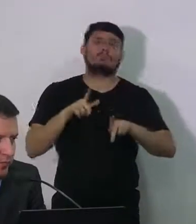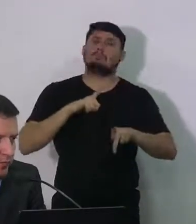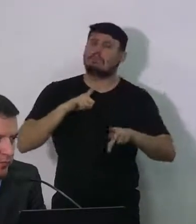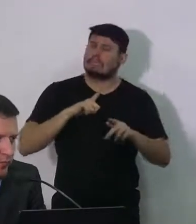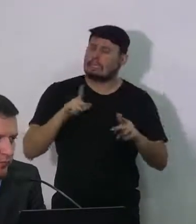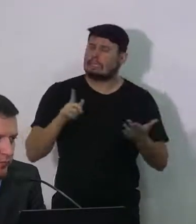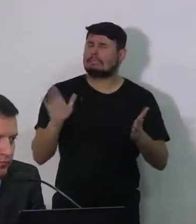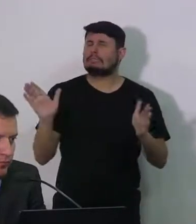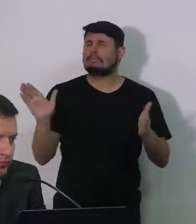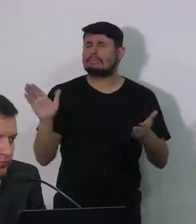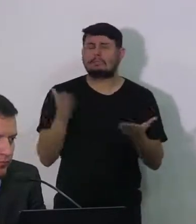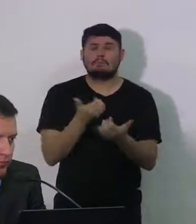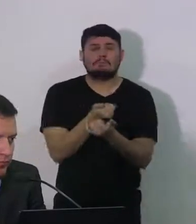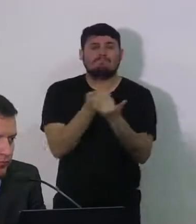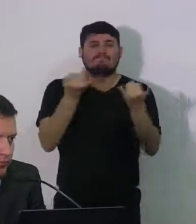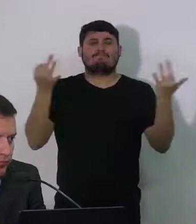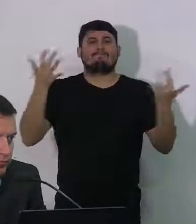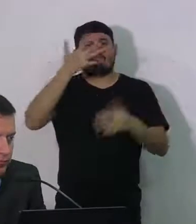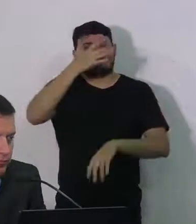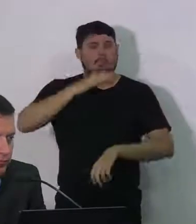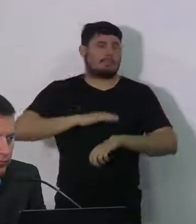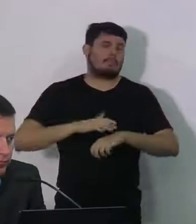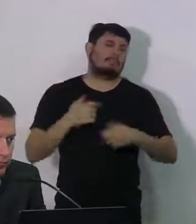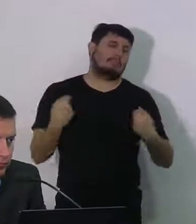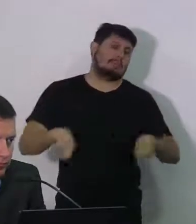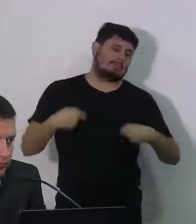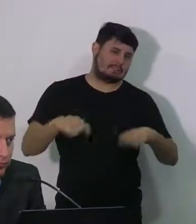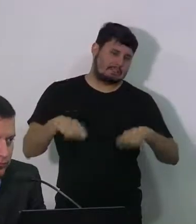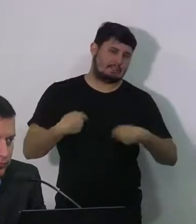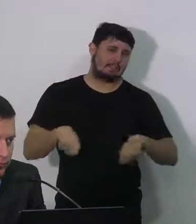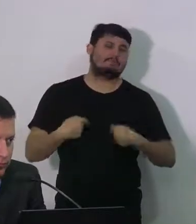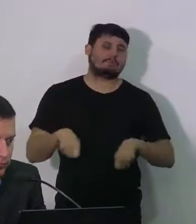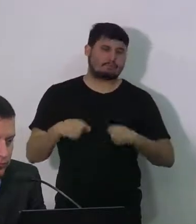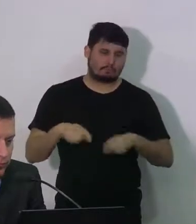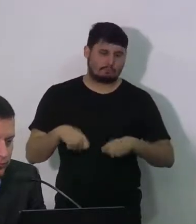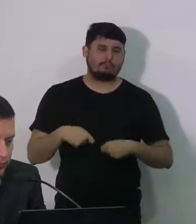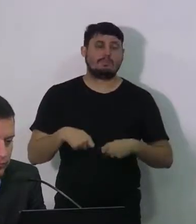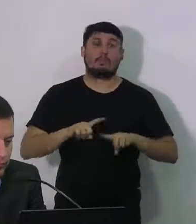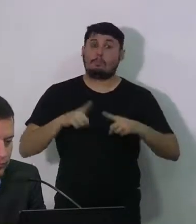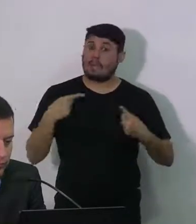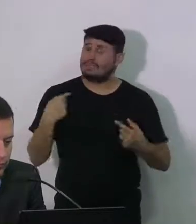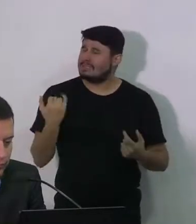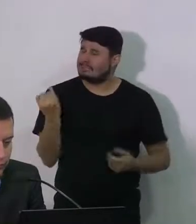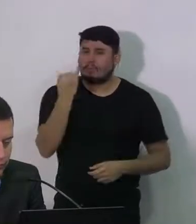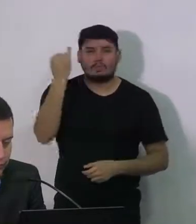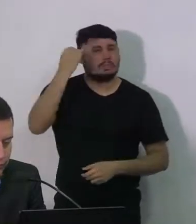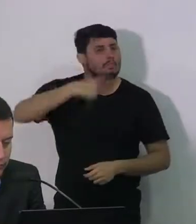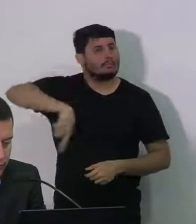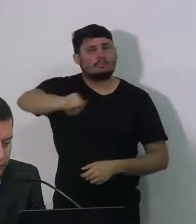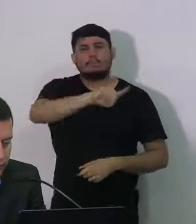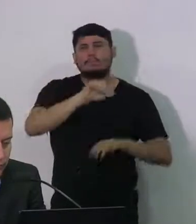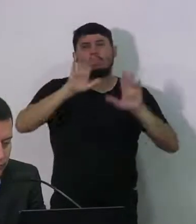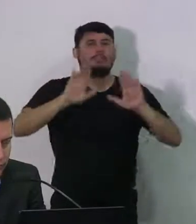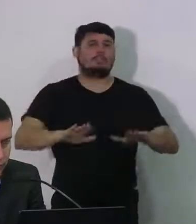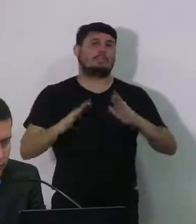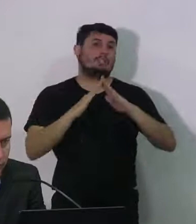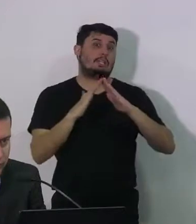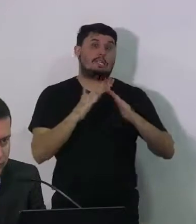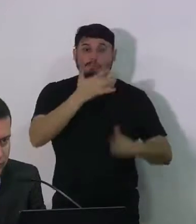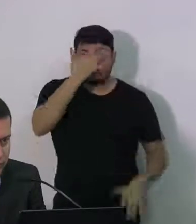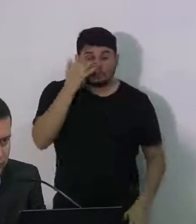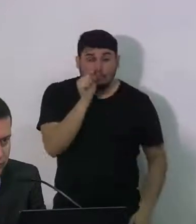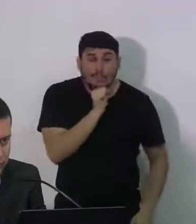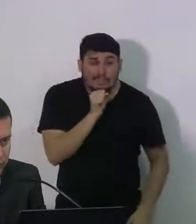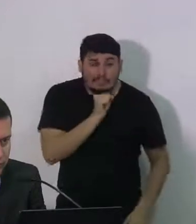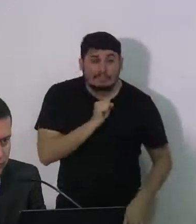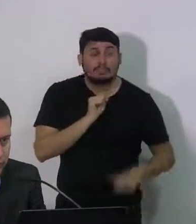para poder garantir a assistência a quem mais precisa mas a gente precisa que você fique em casa que os idosos especialmente fiquem em casa